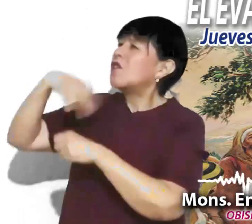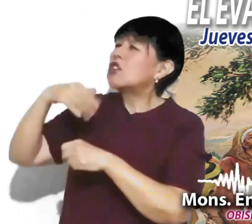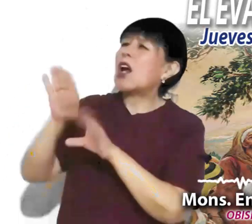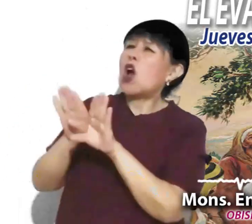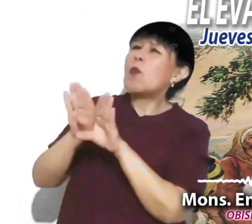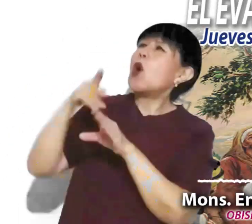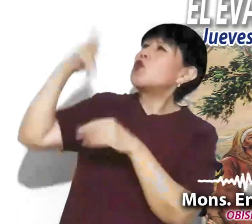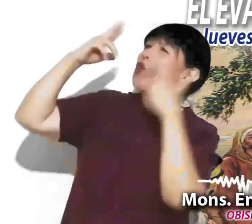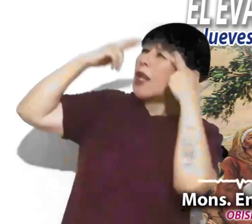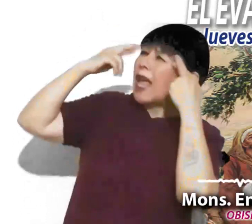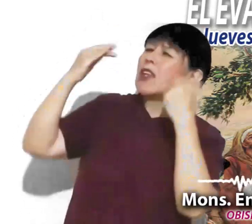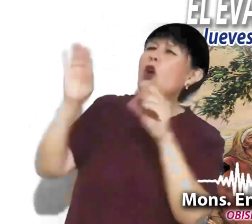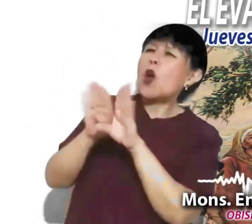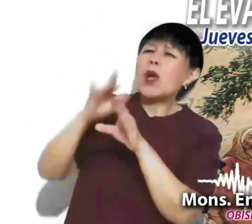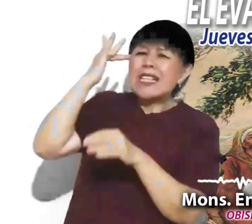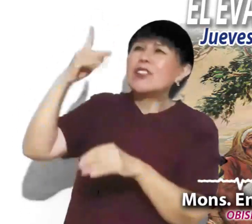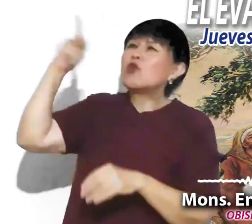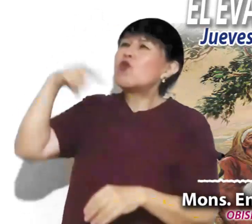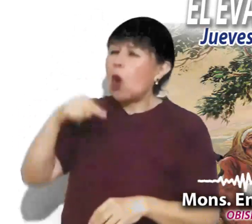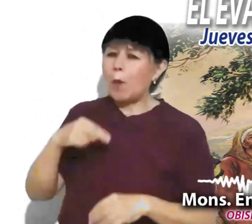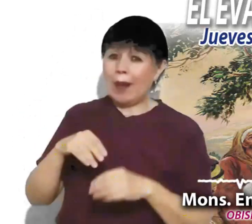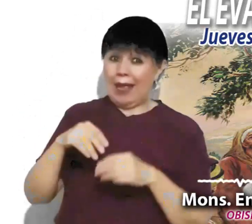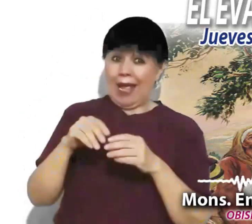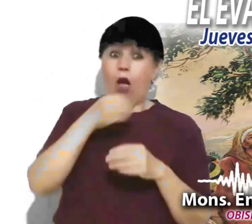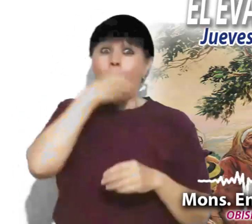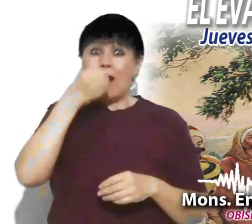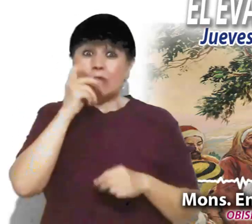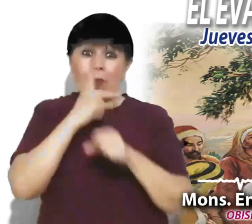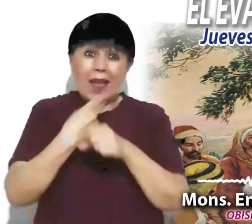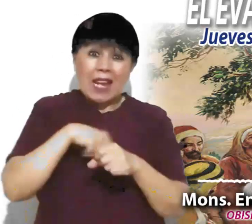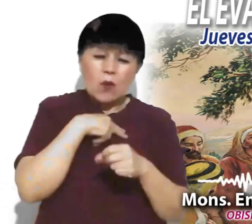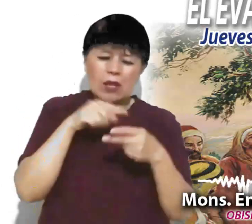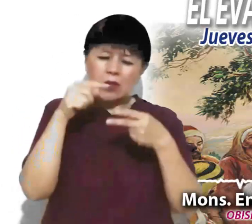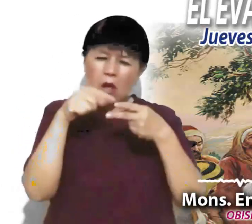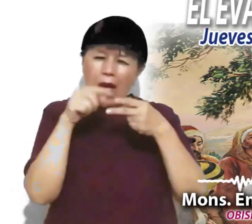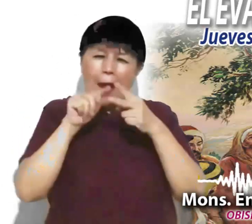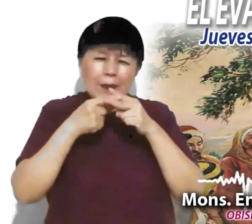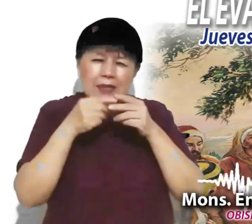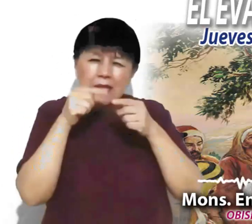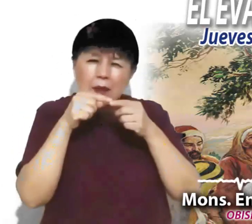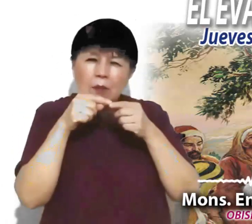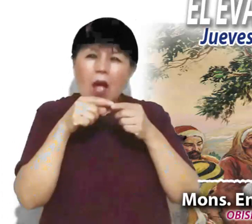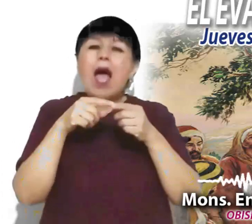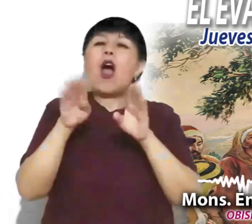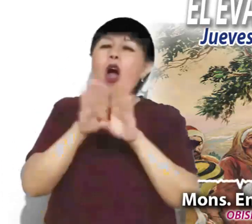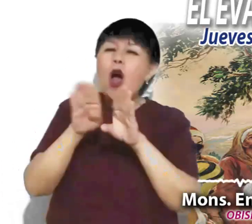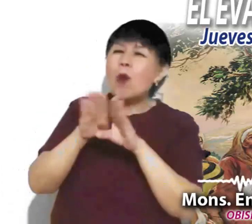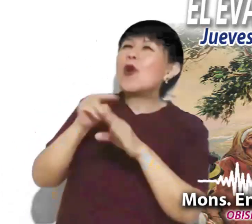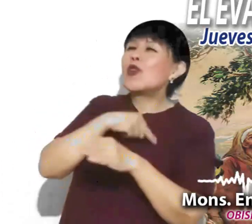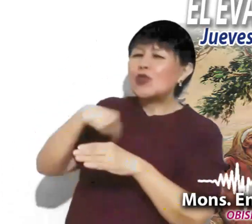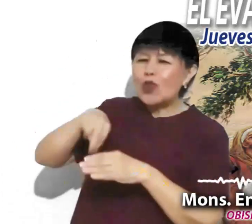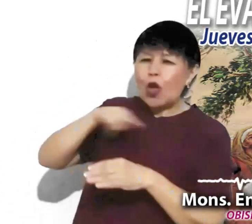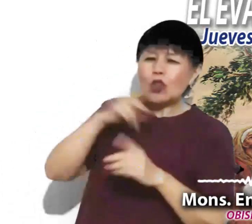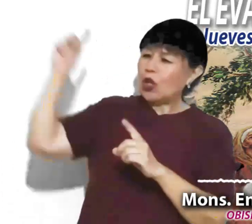Las primeras peticiones parecen estar dirigidas a la alabanza y presencia del Señor en medio de